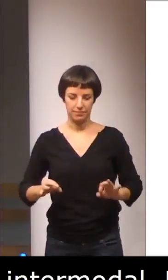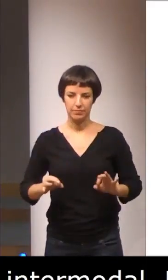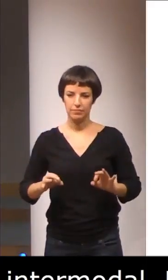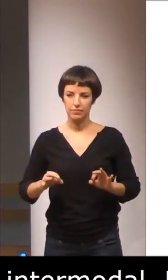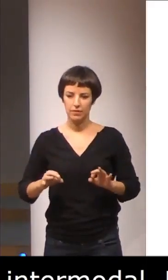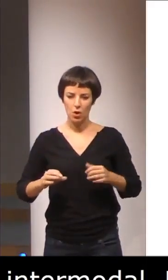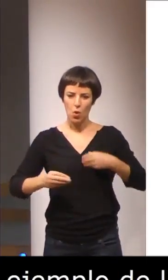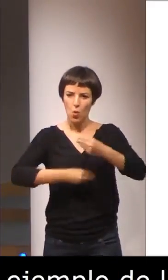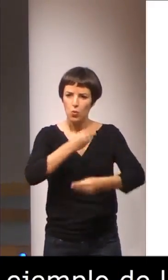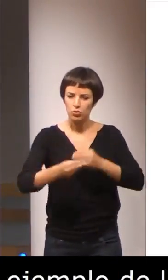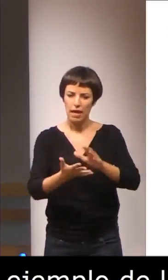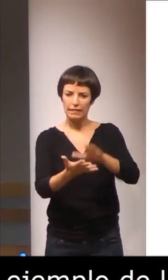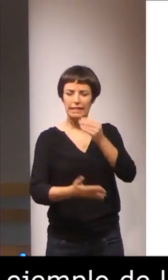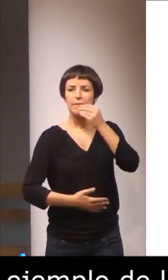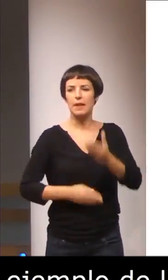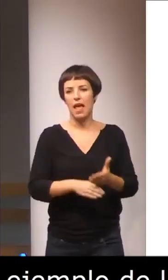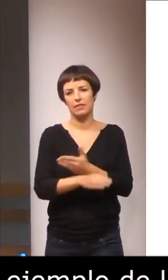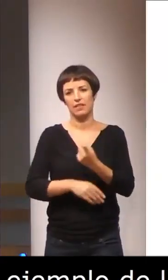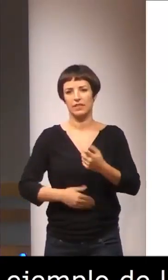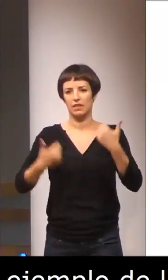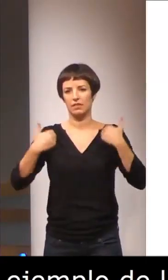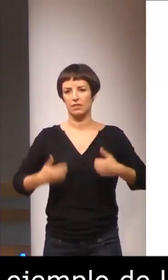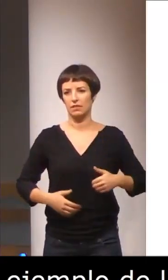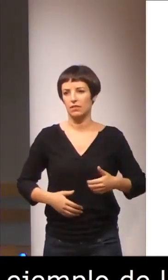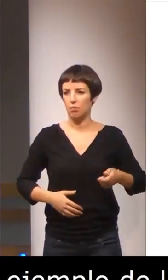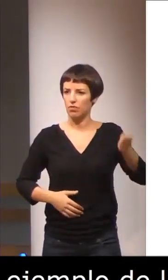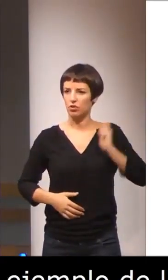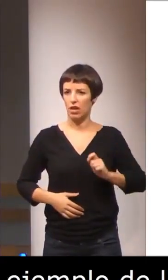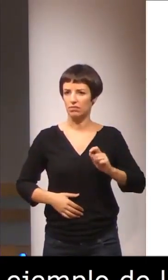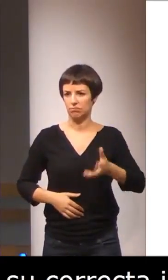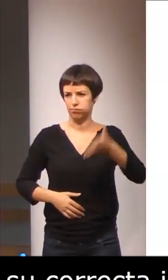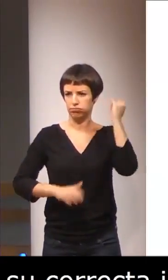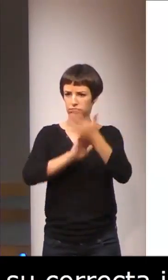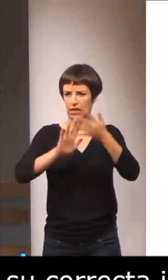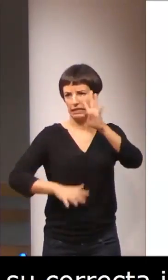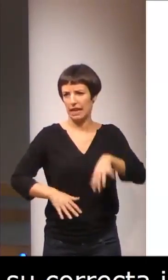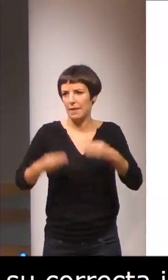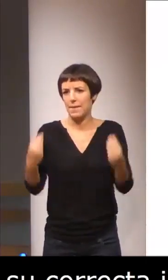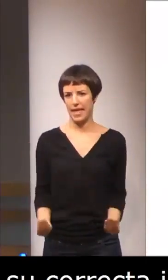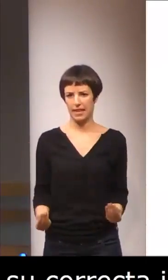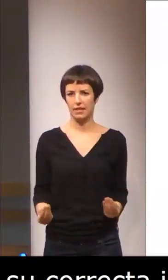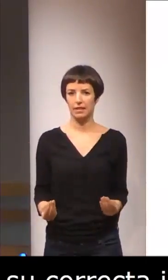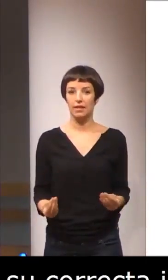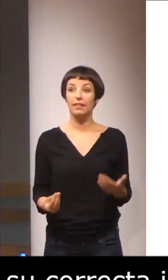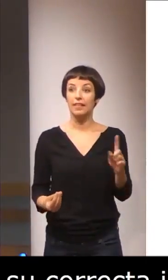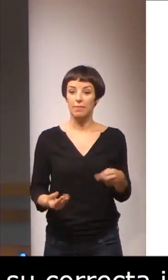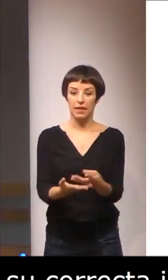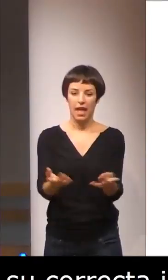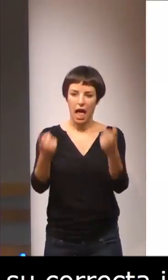que el profesional tenga una alta competencia en lingüística comunicativa en lengua de signos catalana y conozca el alumnado.